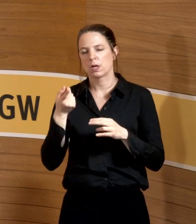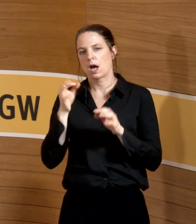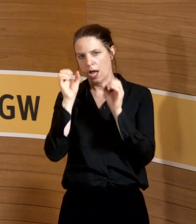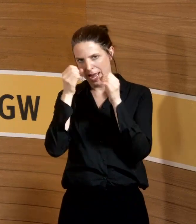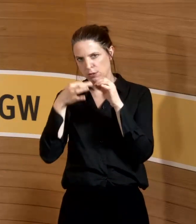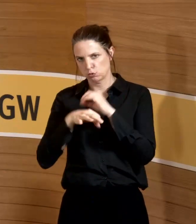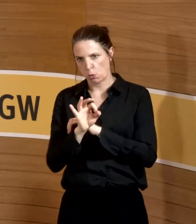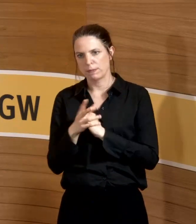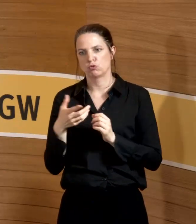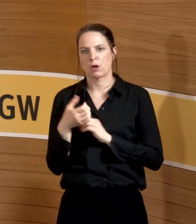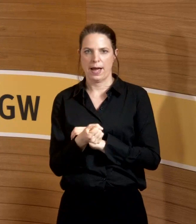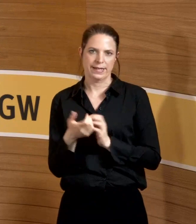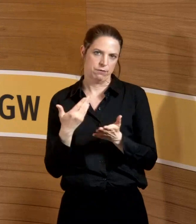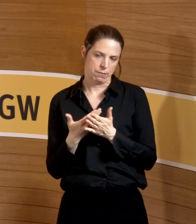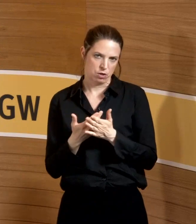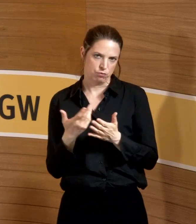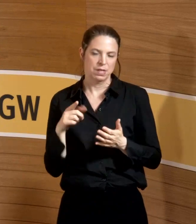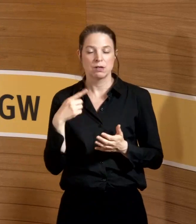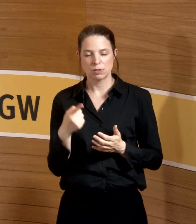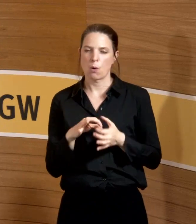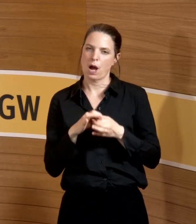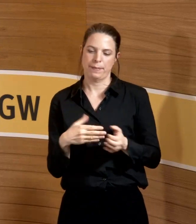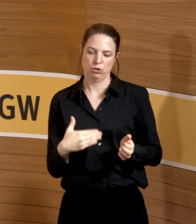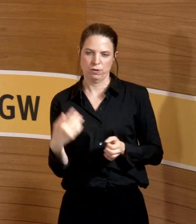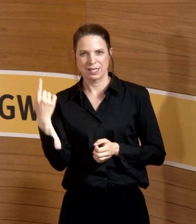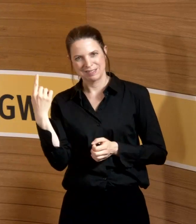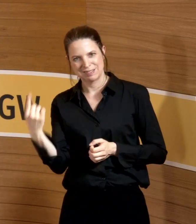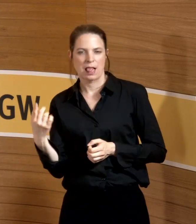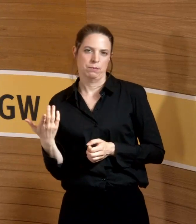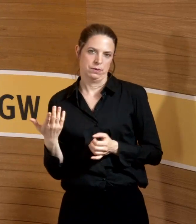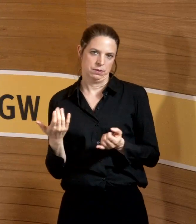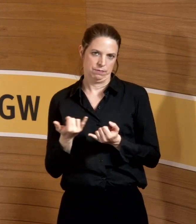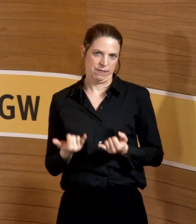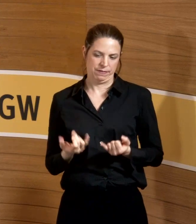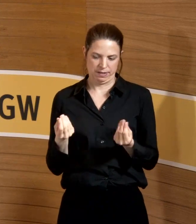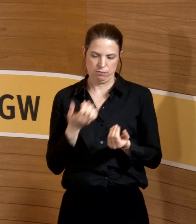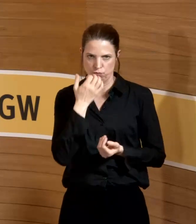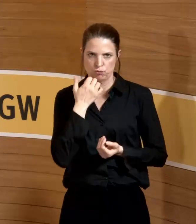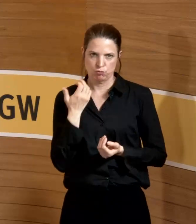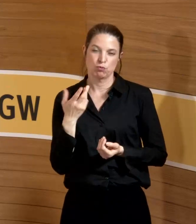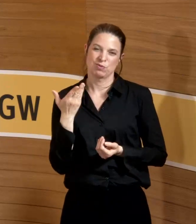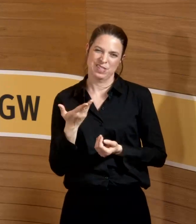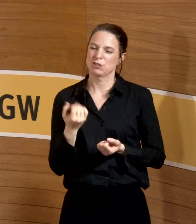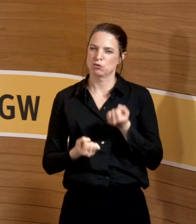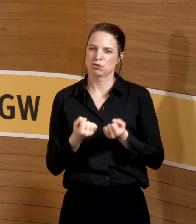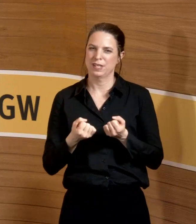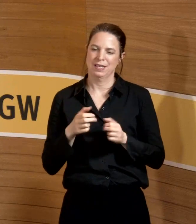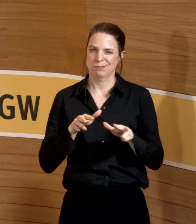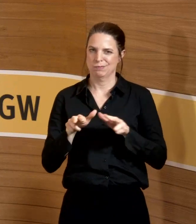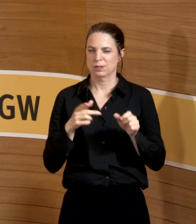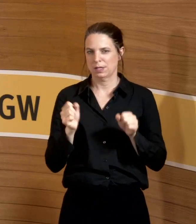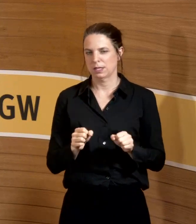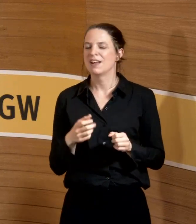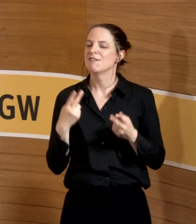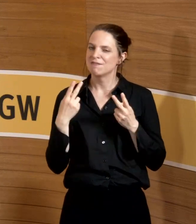ist es auch immer abhängig von der Schwangeren selber und das ist dann schwierig zu regeln. Mutterschutz kann nur wirklich gut sein, wenn man